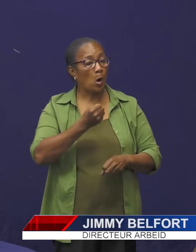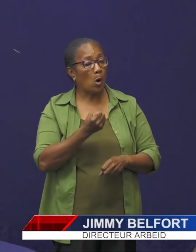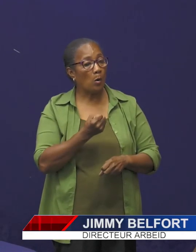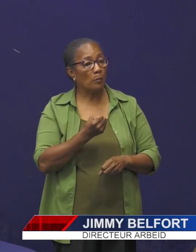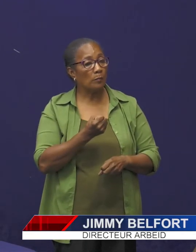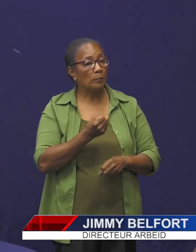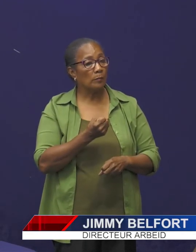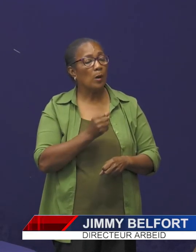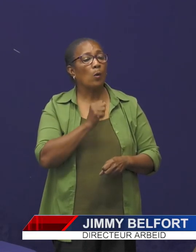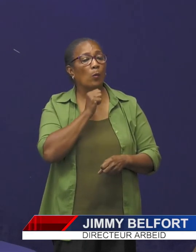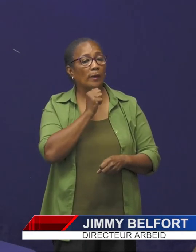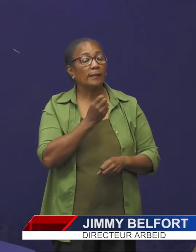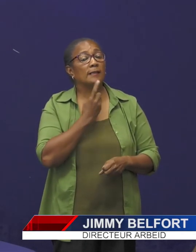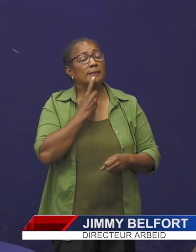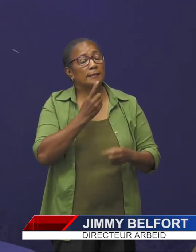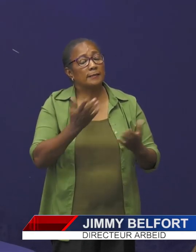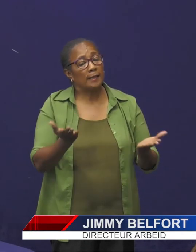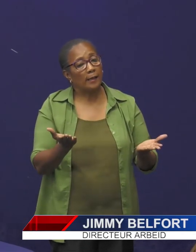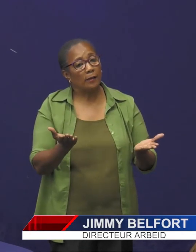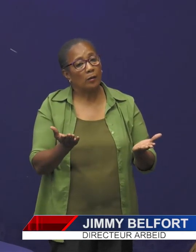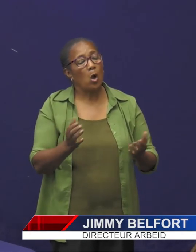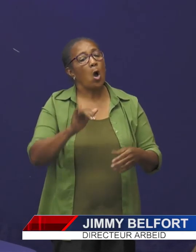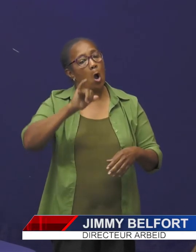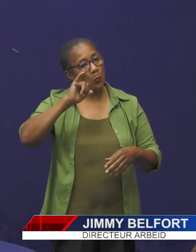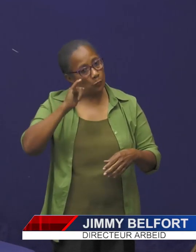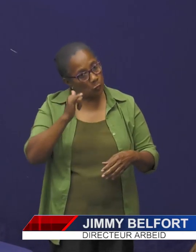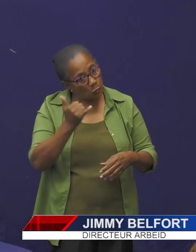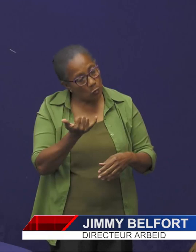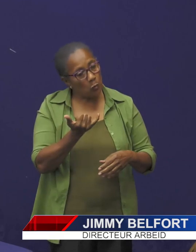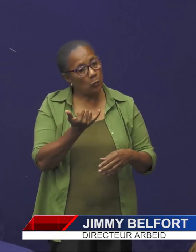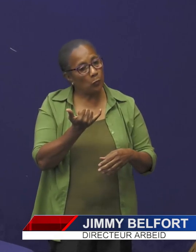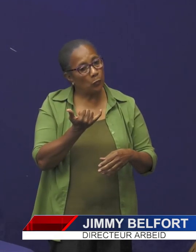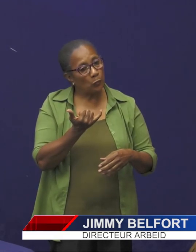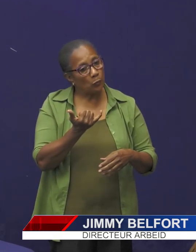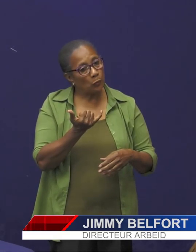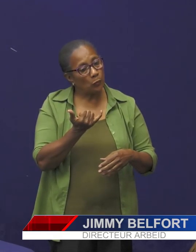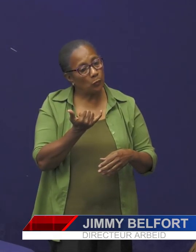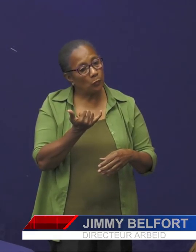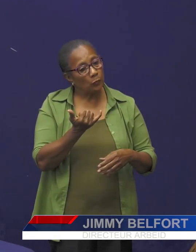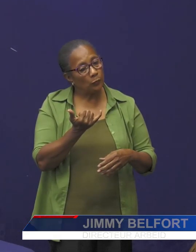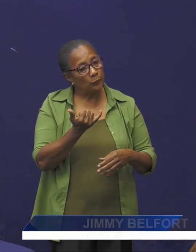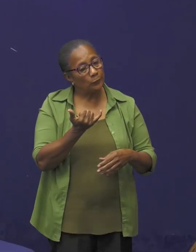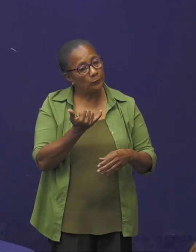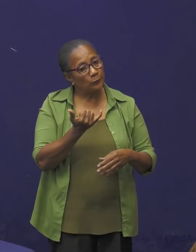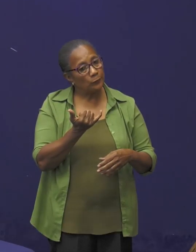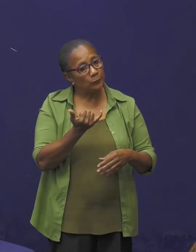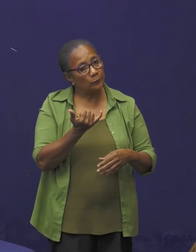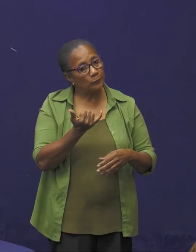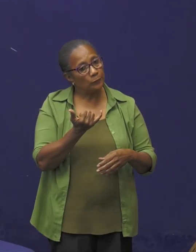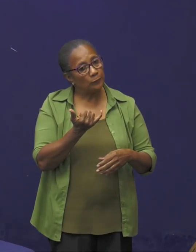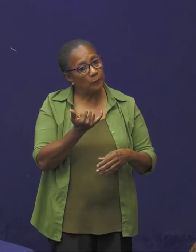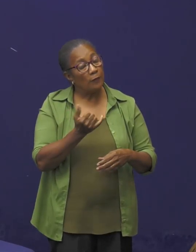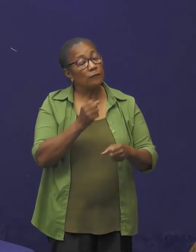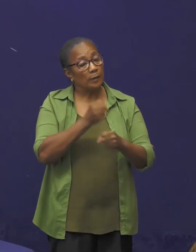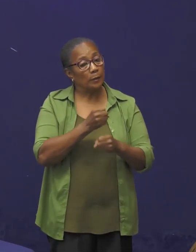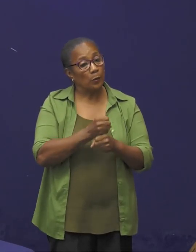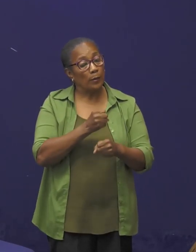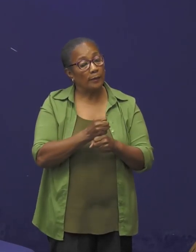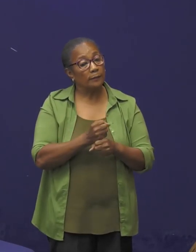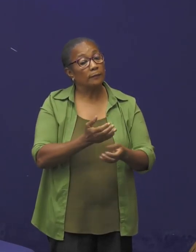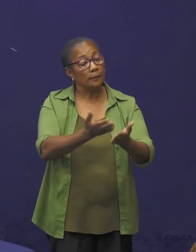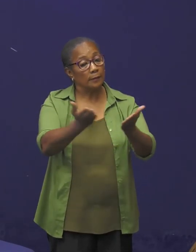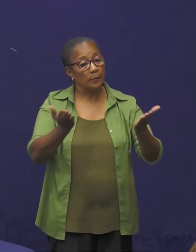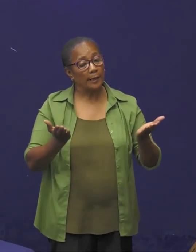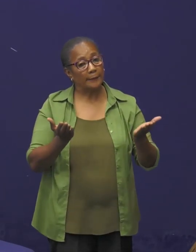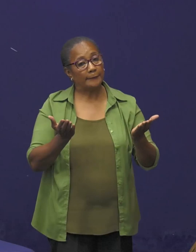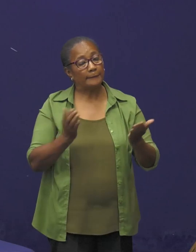eerder naar voren zijn gebracht, weer onder de aandacht van de werkenden te brengen.